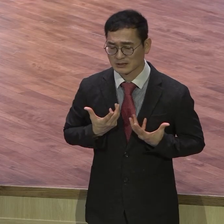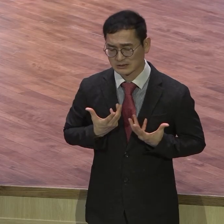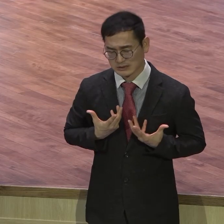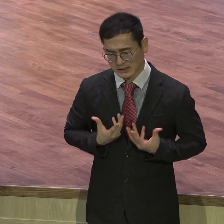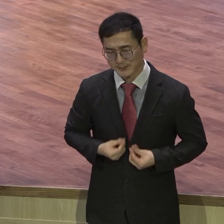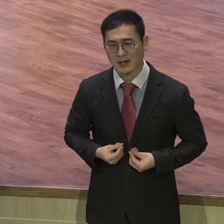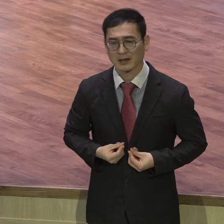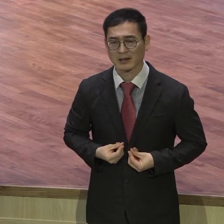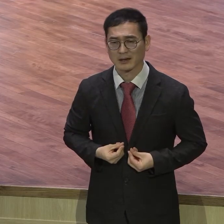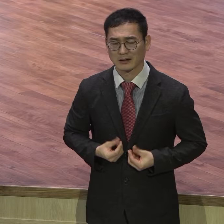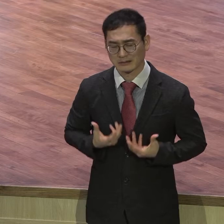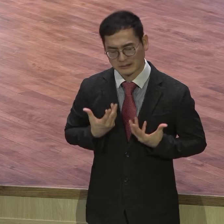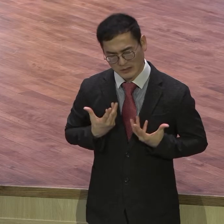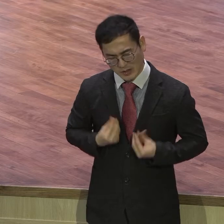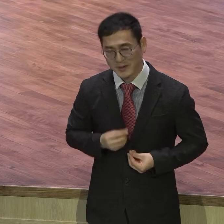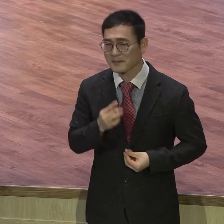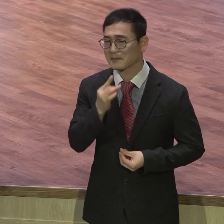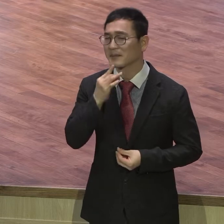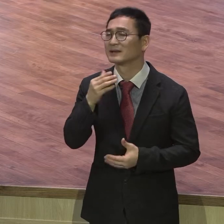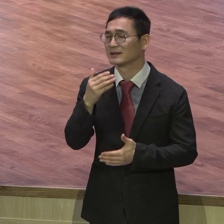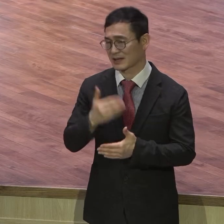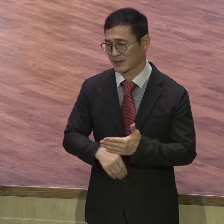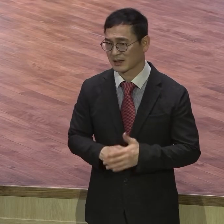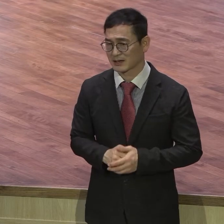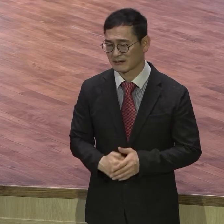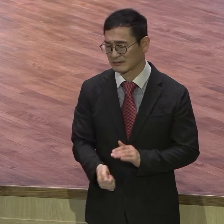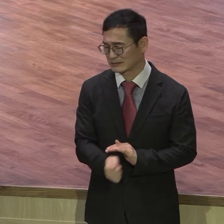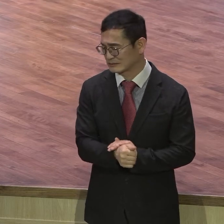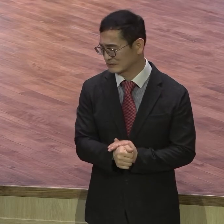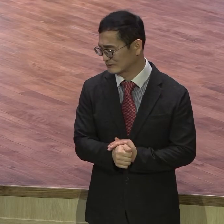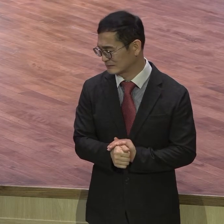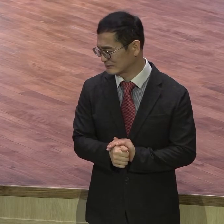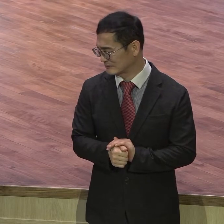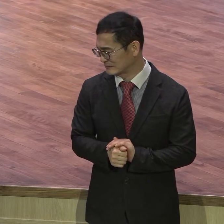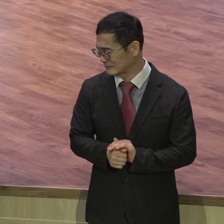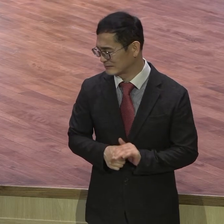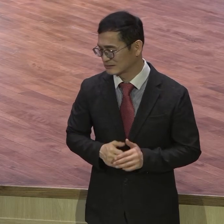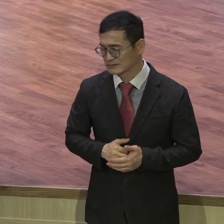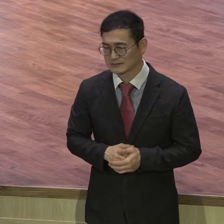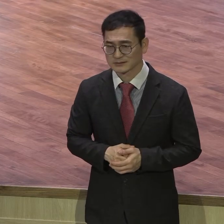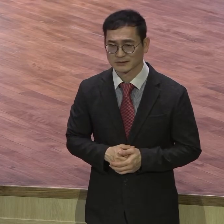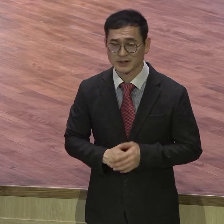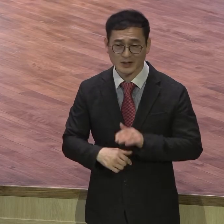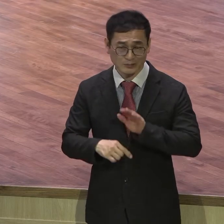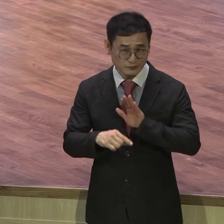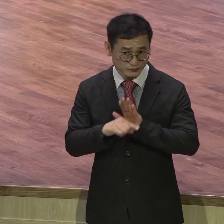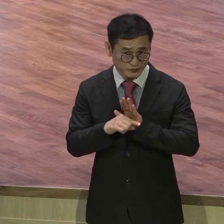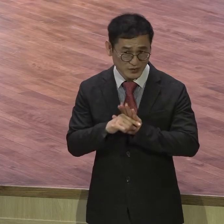열등없이 비교시밖에 없어요 부정적으로 자기를 바라봐